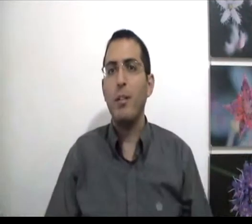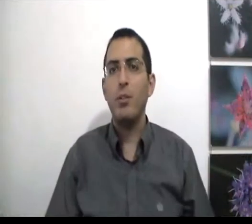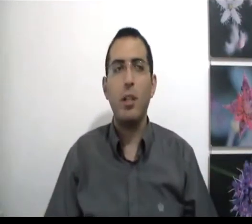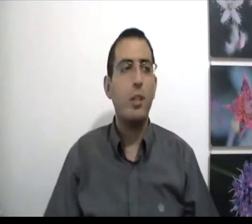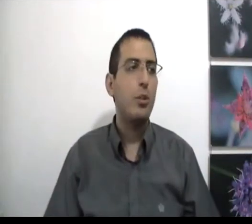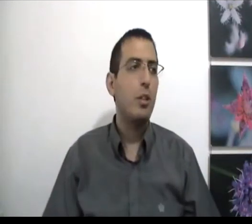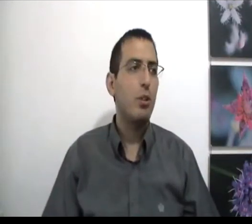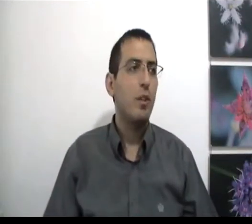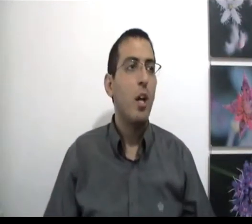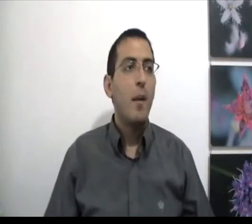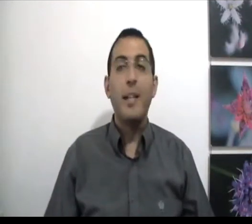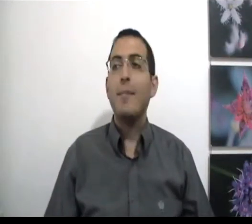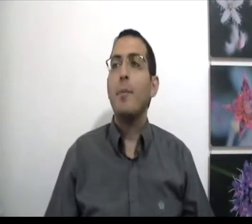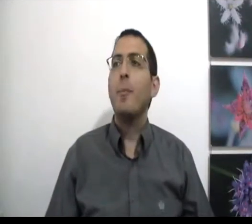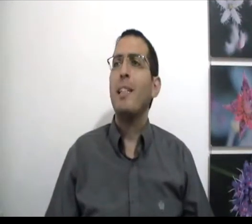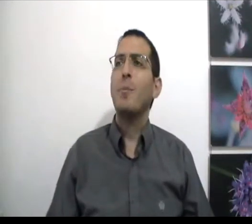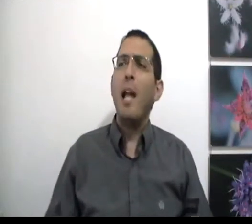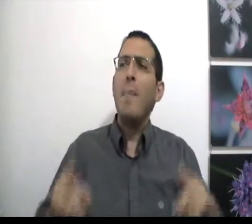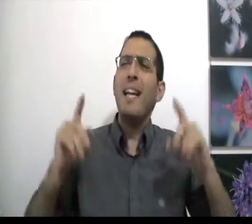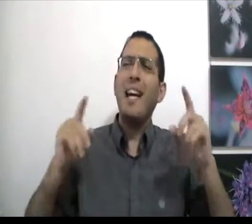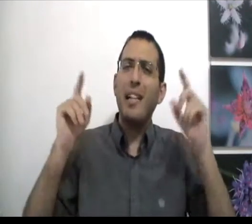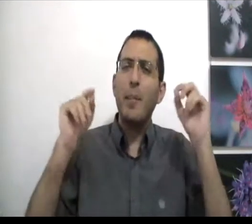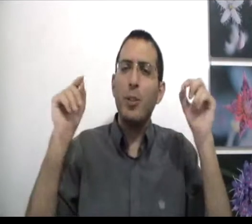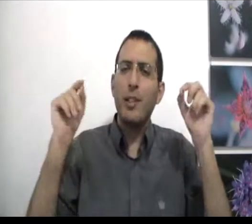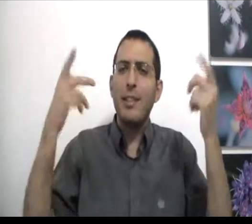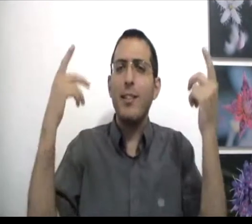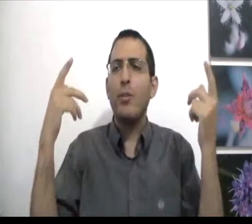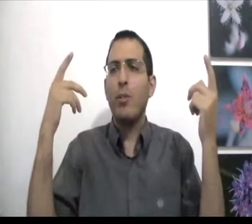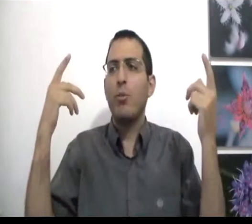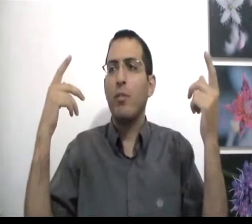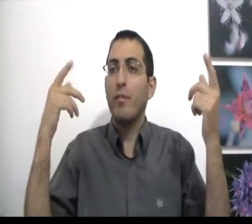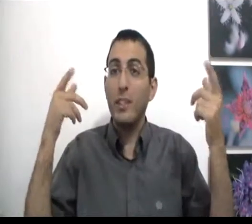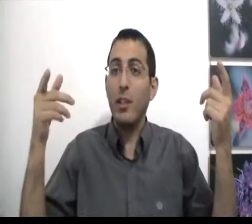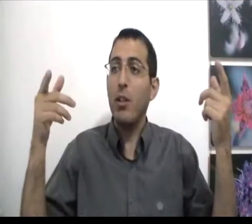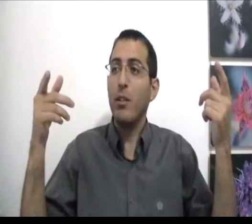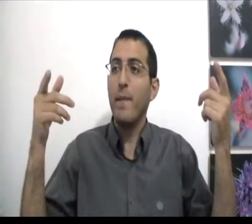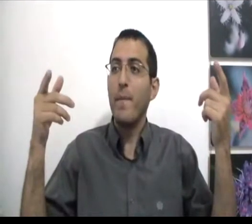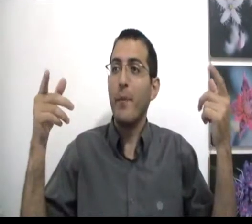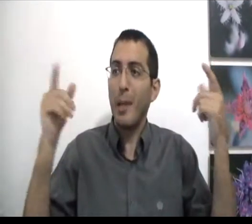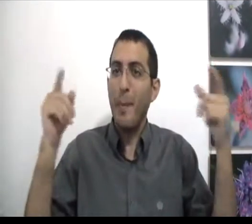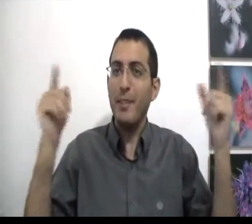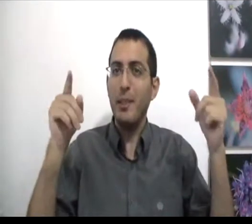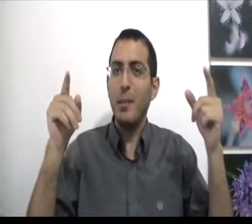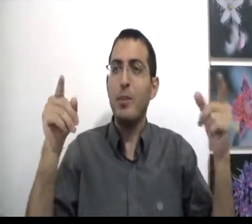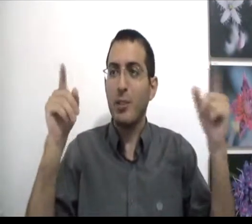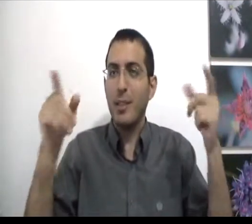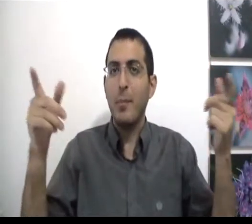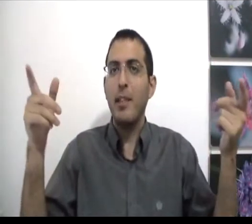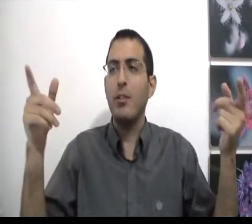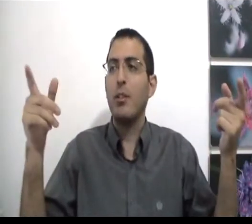יש יותר טוב בנאנם תמיד אומר לעצמם, אולי אם אני רק אתאמץ עוד קצת תהיה יותר טוב וזה נכון, כי באמת אם תתאמץ עוד קצת תמיד יהיה יותר